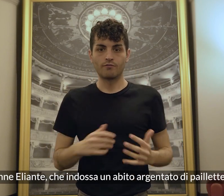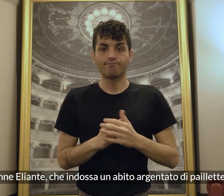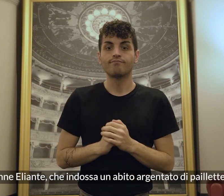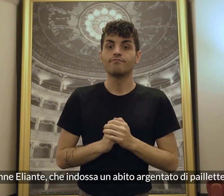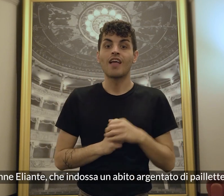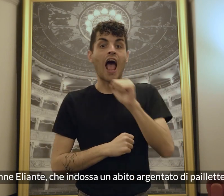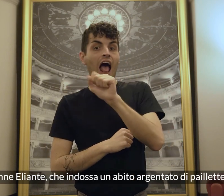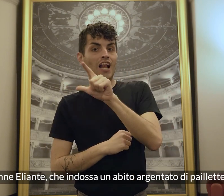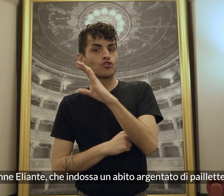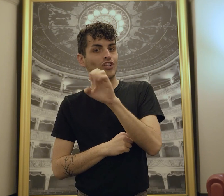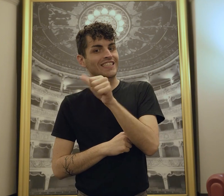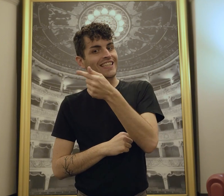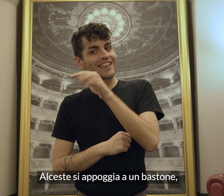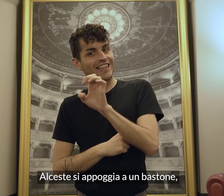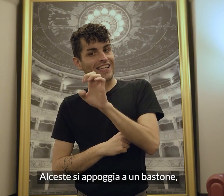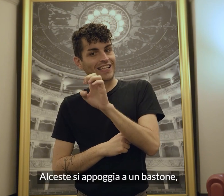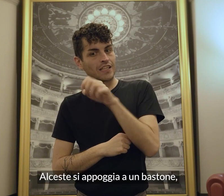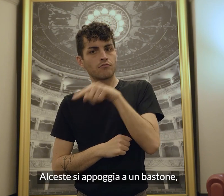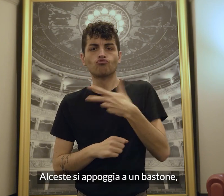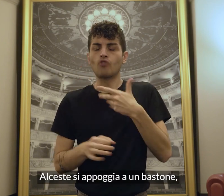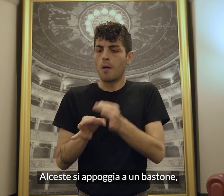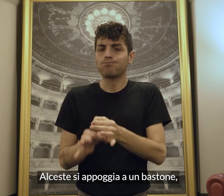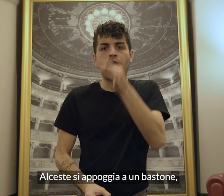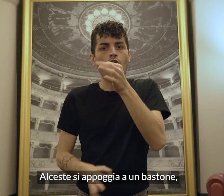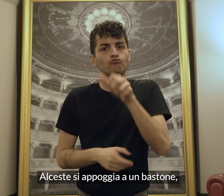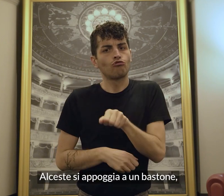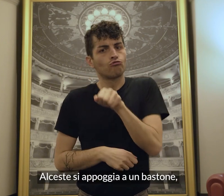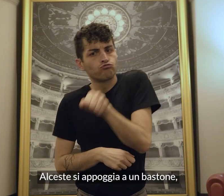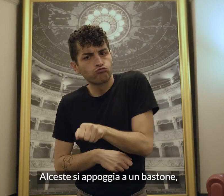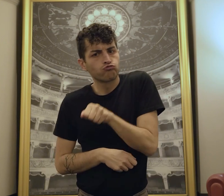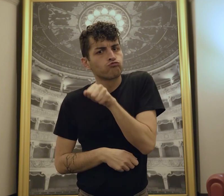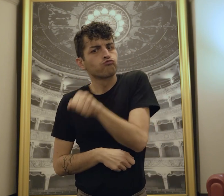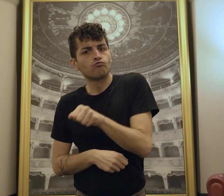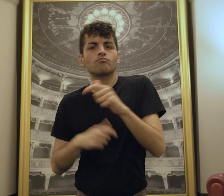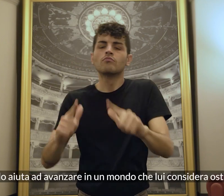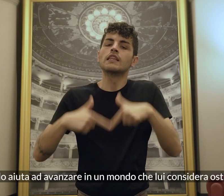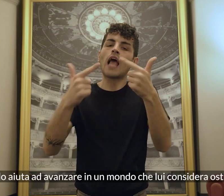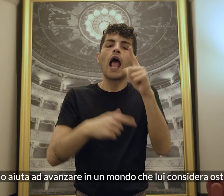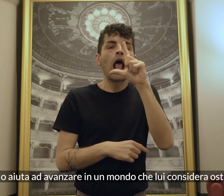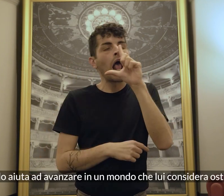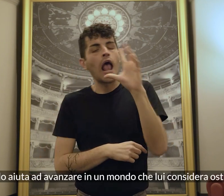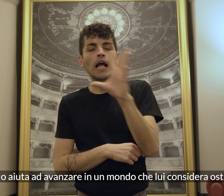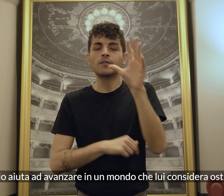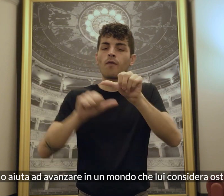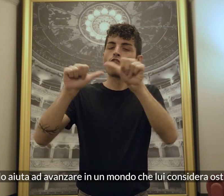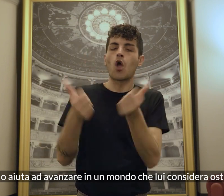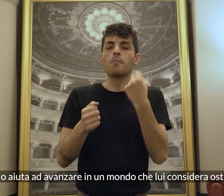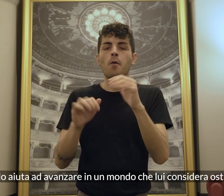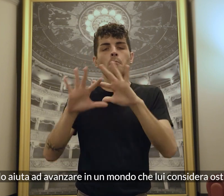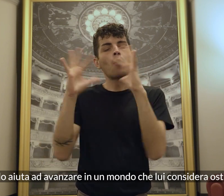di paillette. Alceste si appoggia a un bastone, che lo aiuta ad avanzare in un mondo